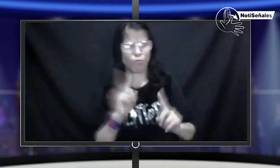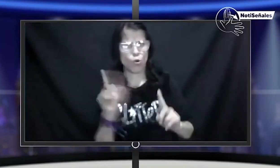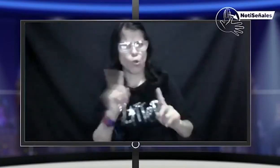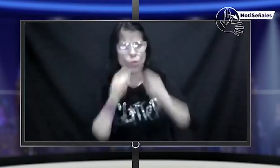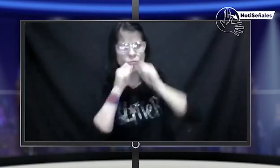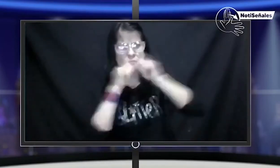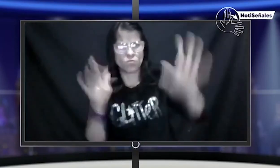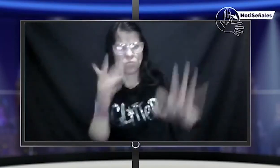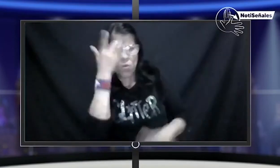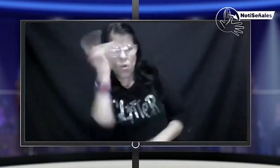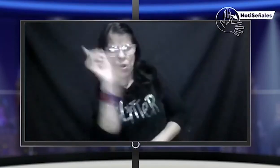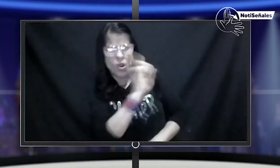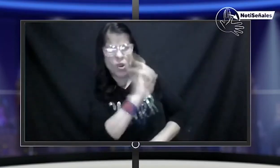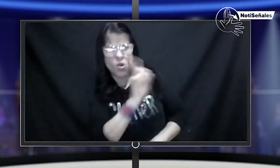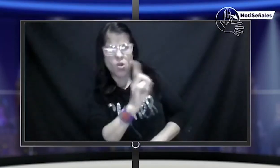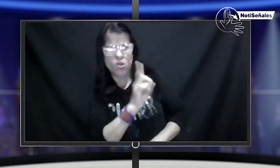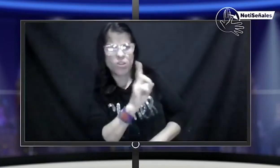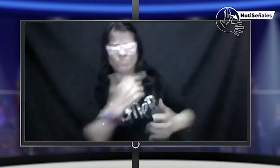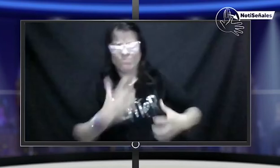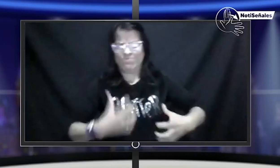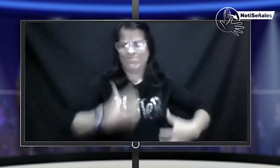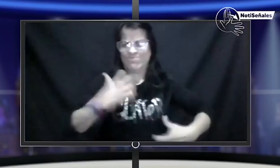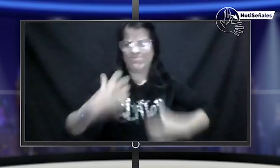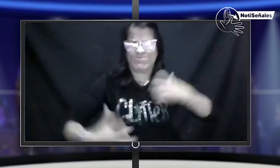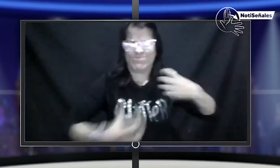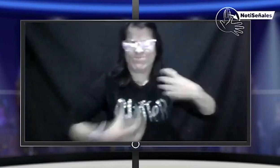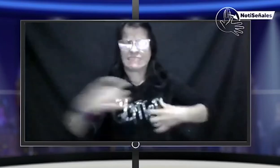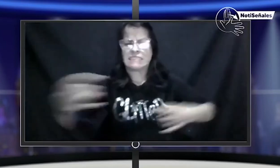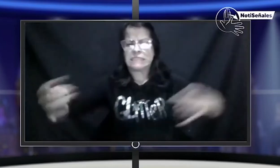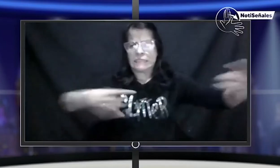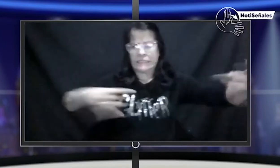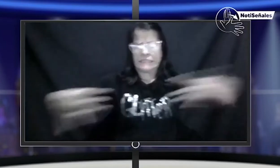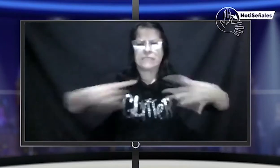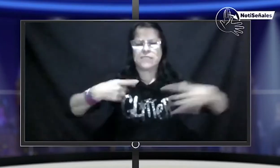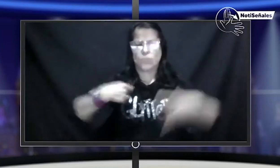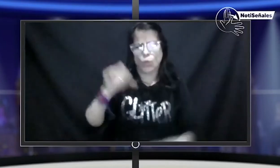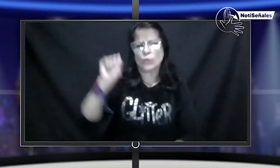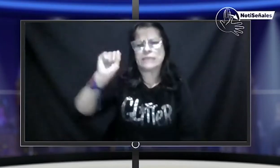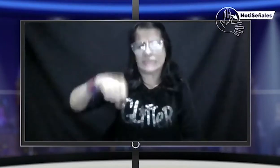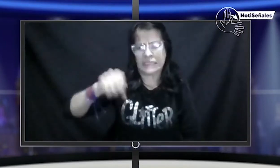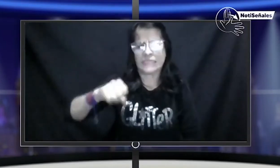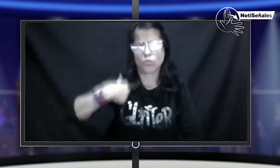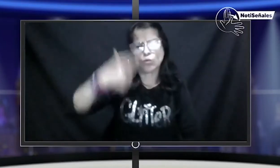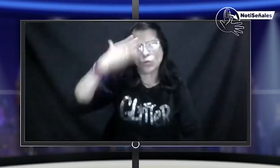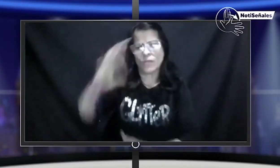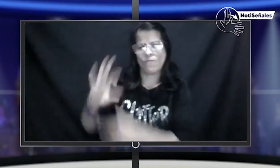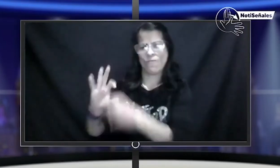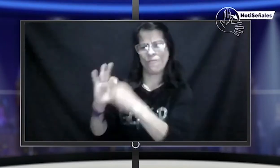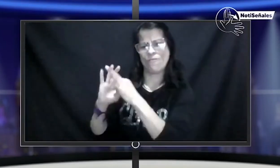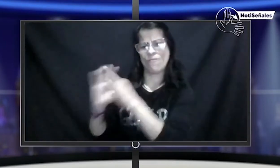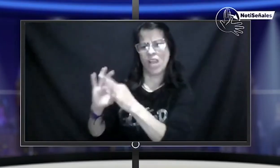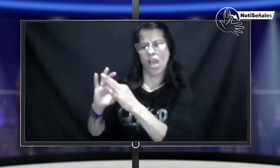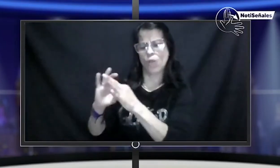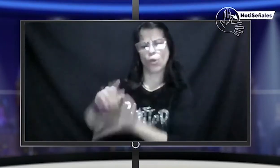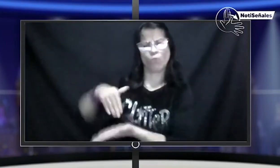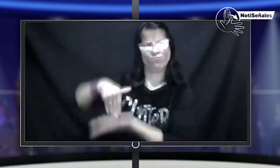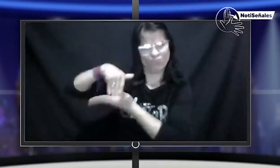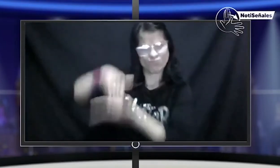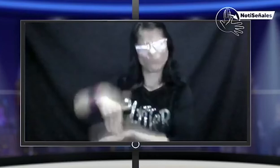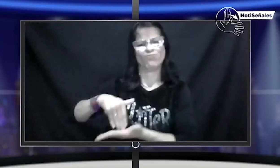da la licencia de conducción y qué es lo que ocurre. Son muchas las quejas de las personas sordas y nosotros los entendemos.